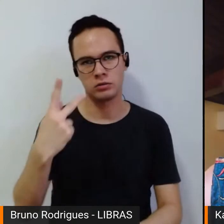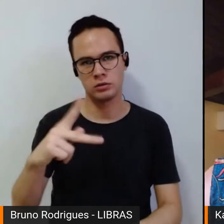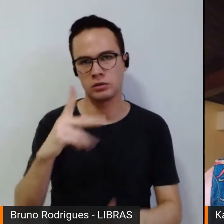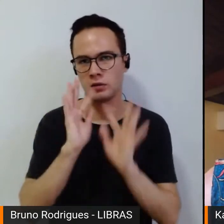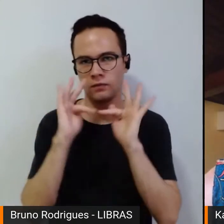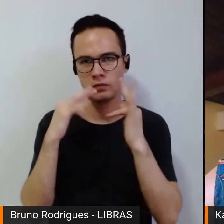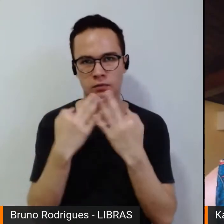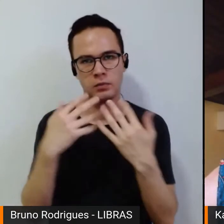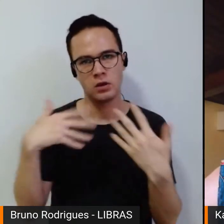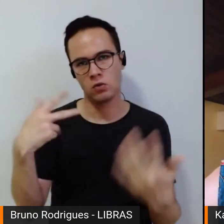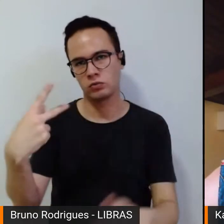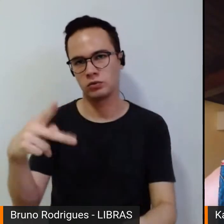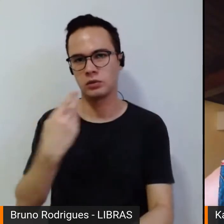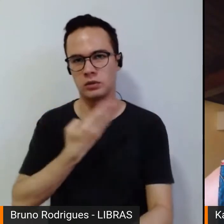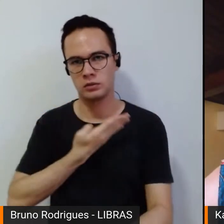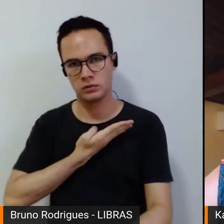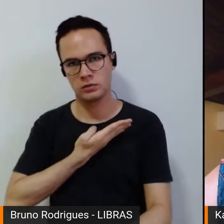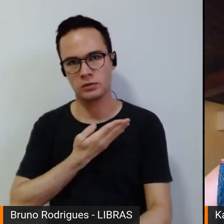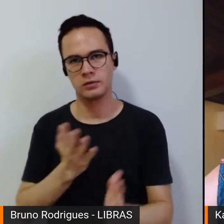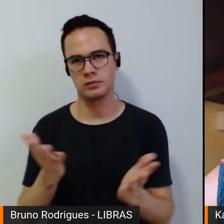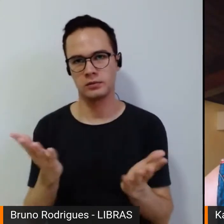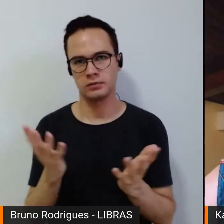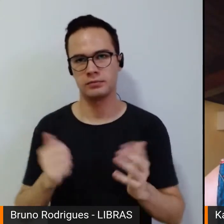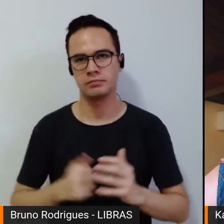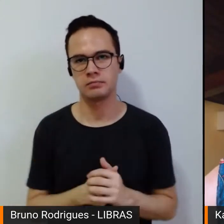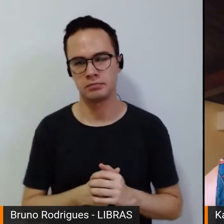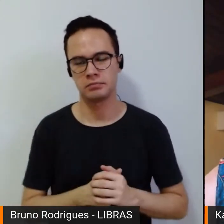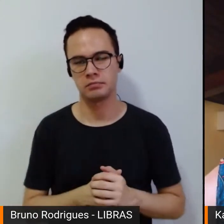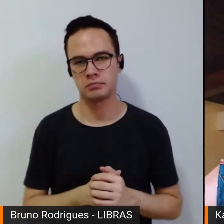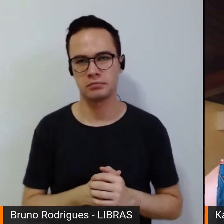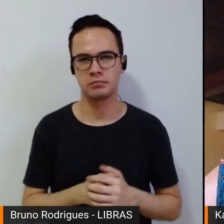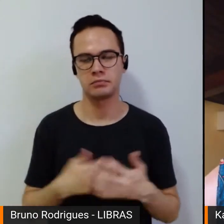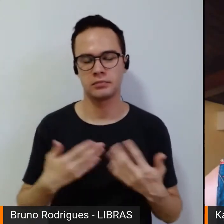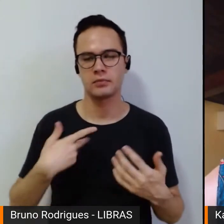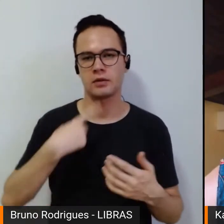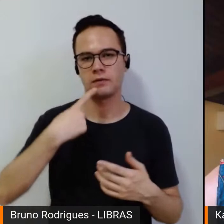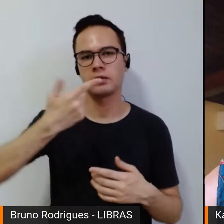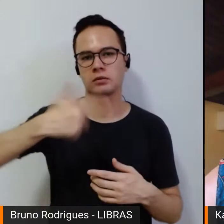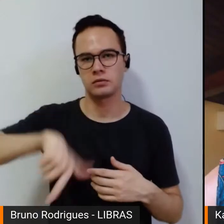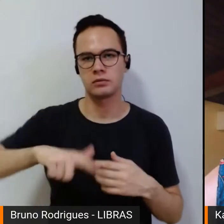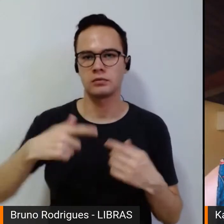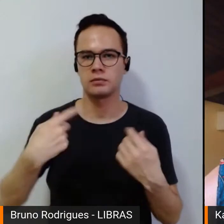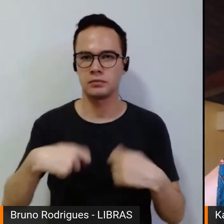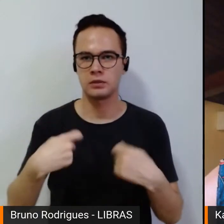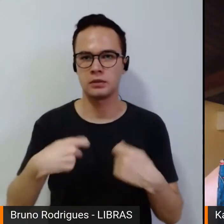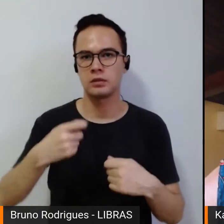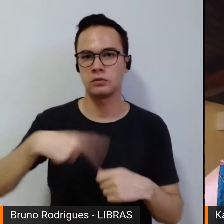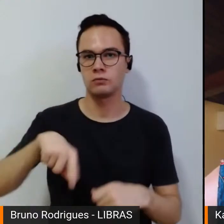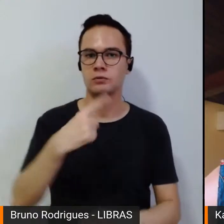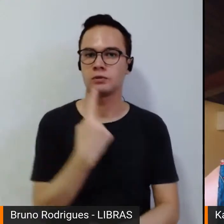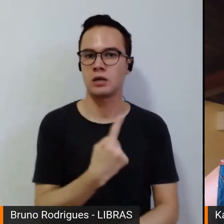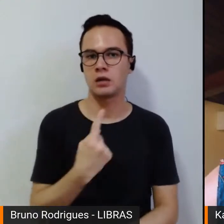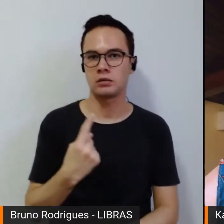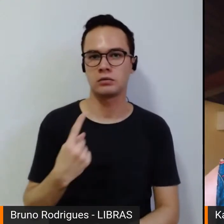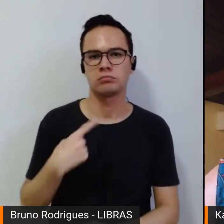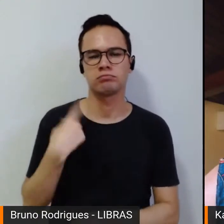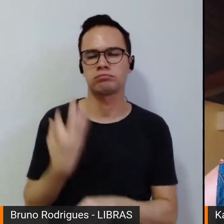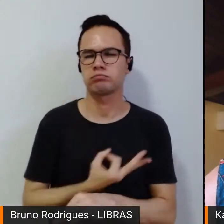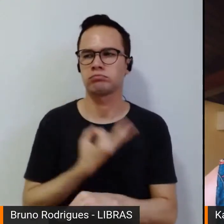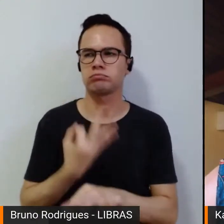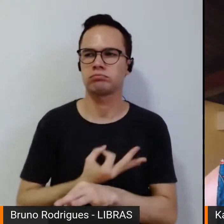levados nesse momento e que reforça a necessidade, a nossa necessidade de resistir.